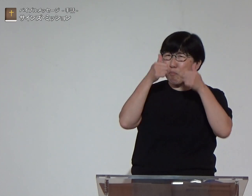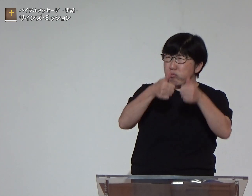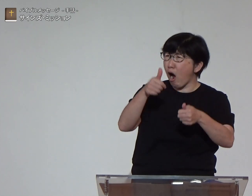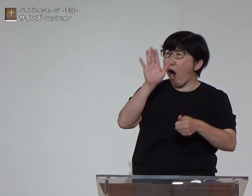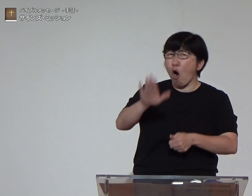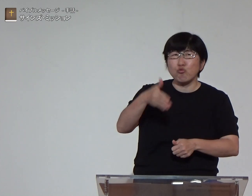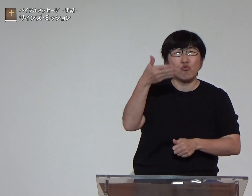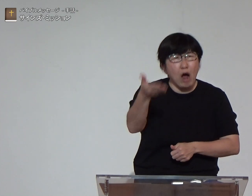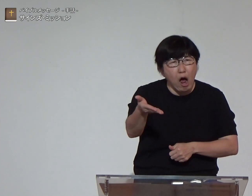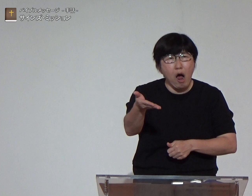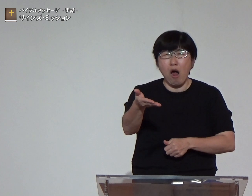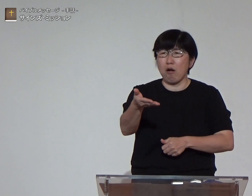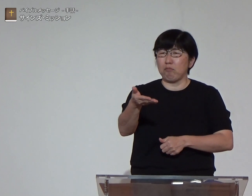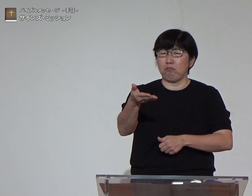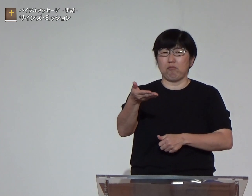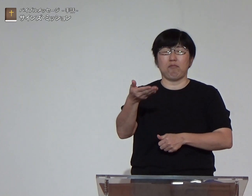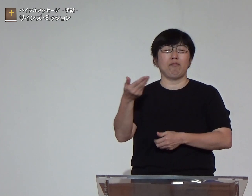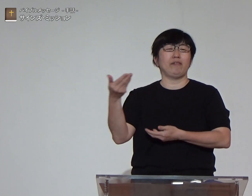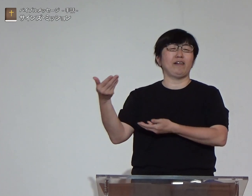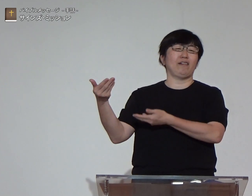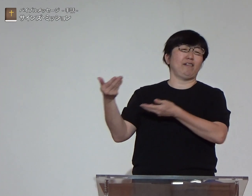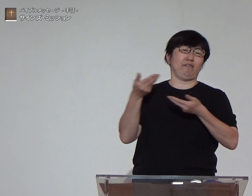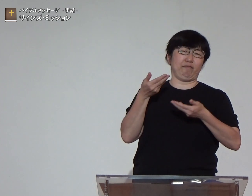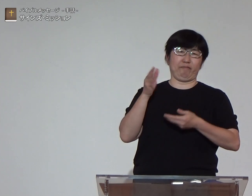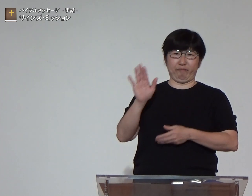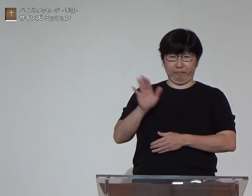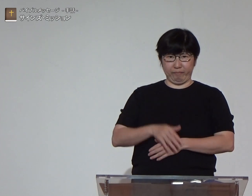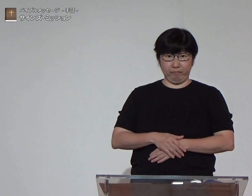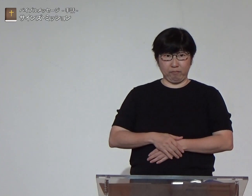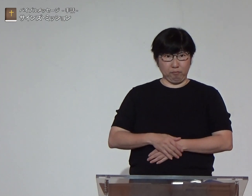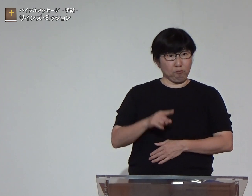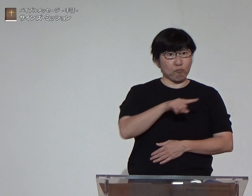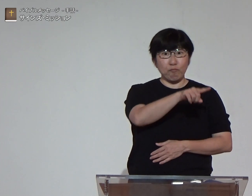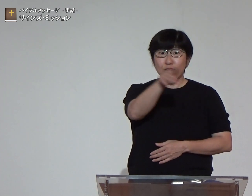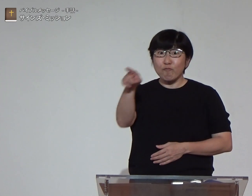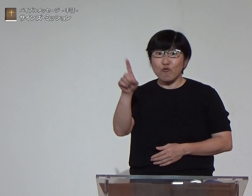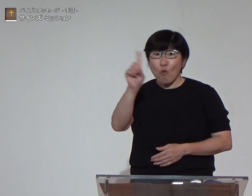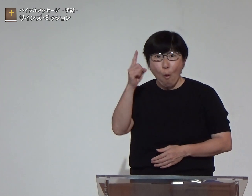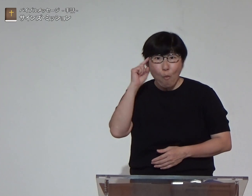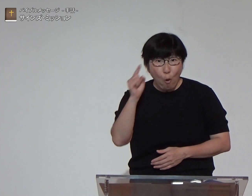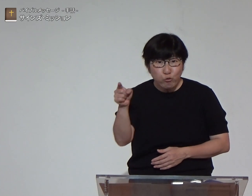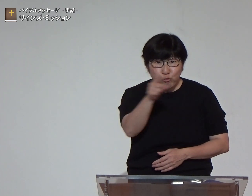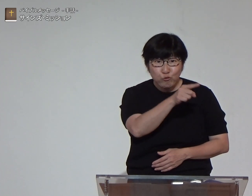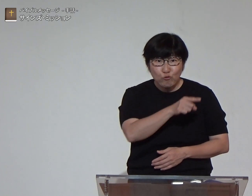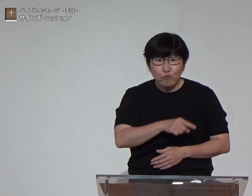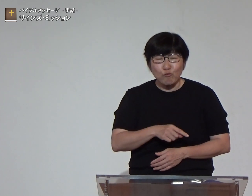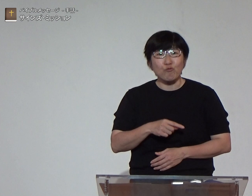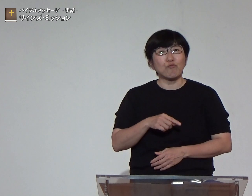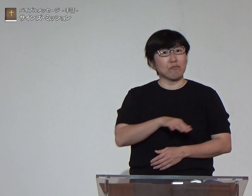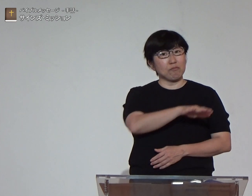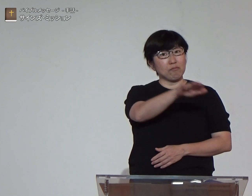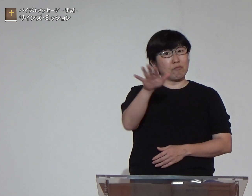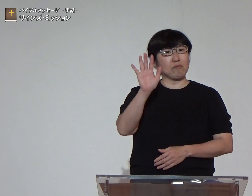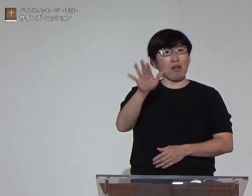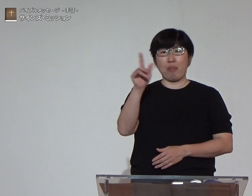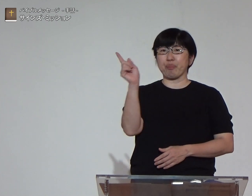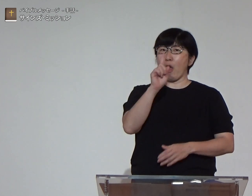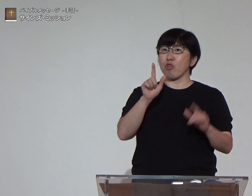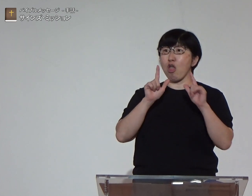何か悪いことをしたから罰が下ったということですかと皆さんはどのように思われますか